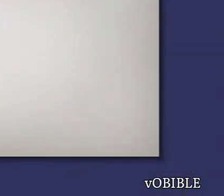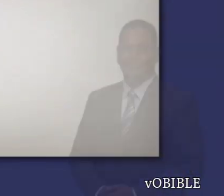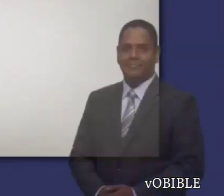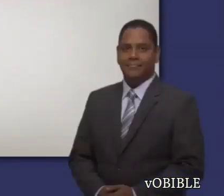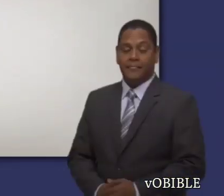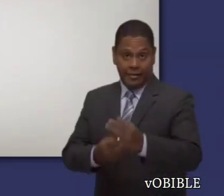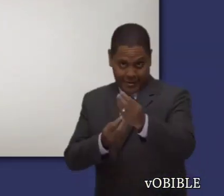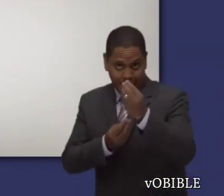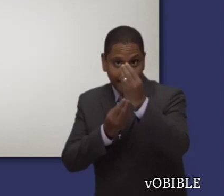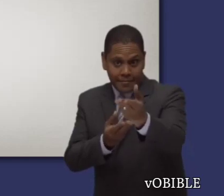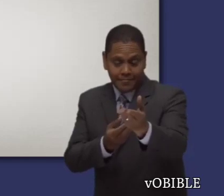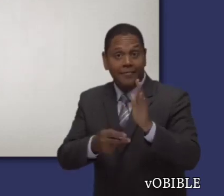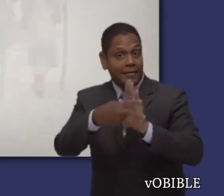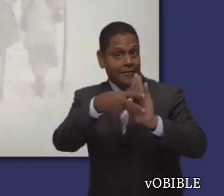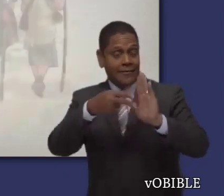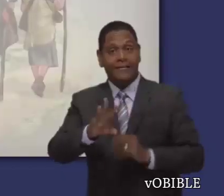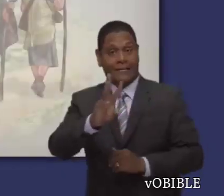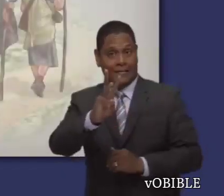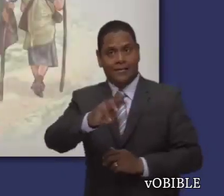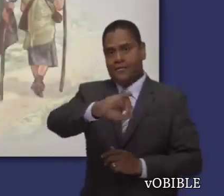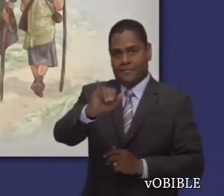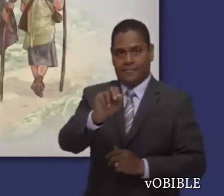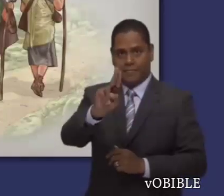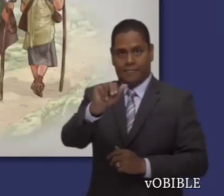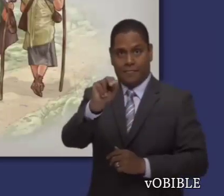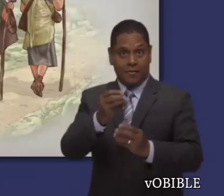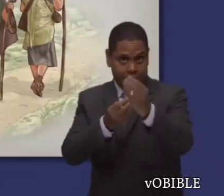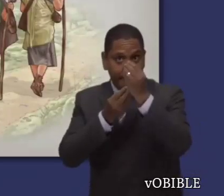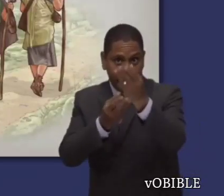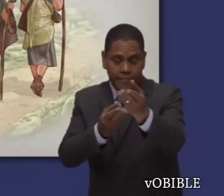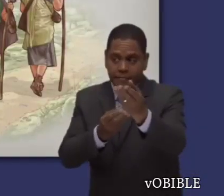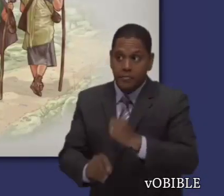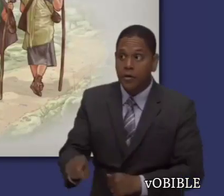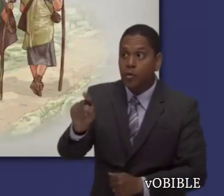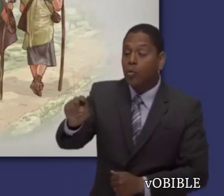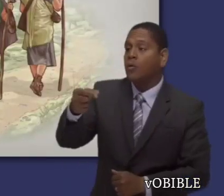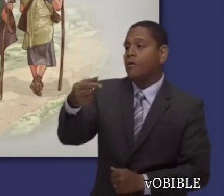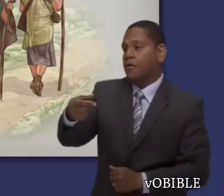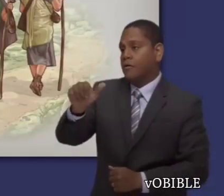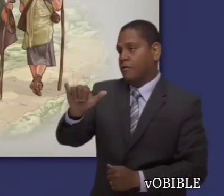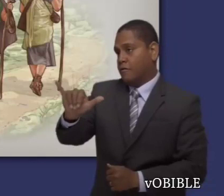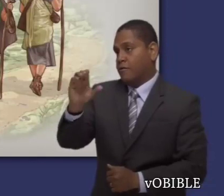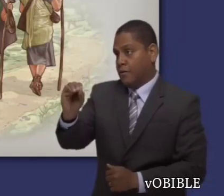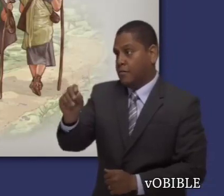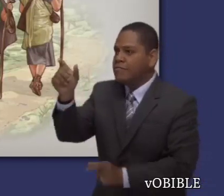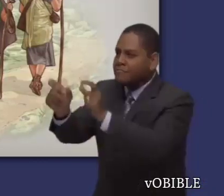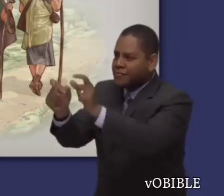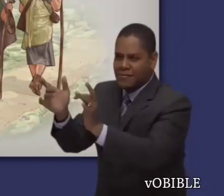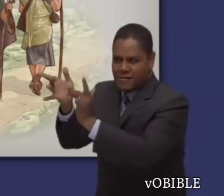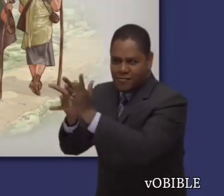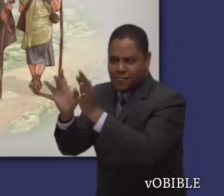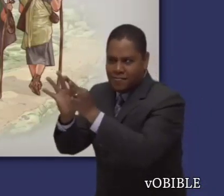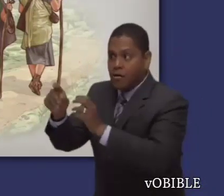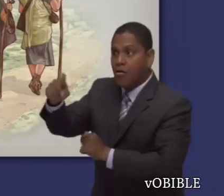¿Lo sabía? En tercera de Juan 6, el apóstol le dice a Gallo que ayude a los hermanos con lo que necesiten para su